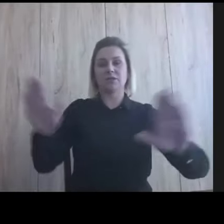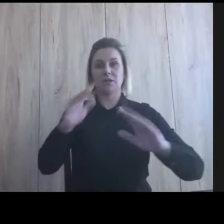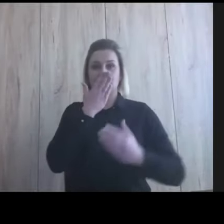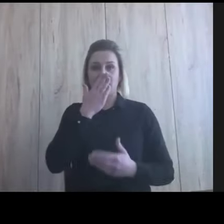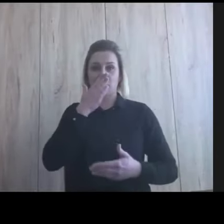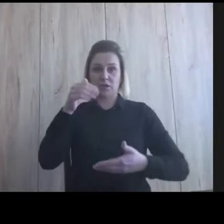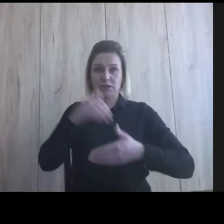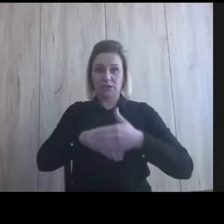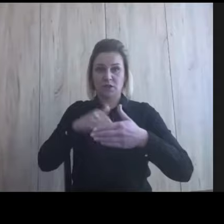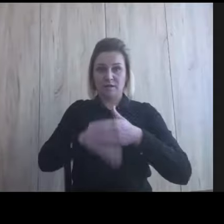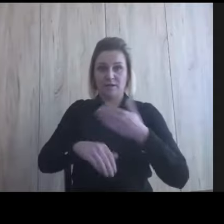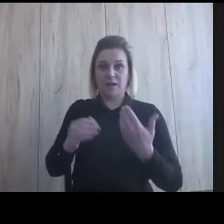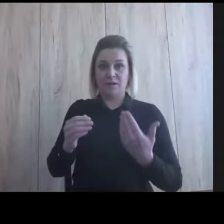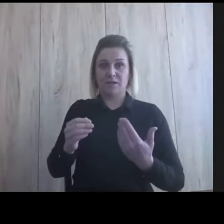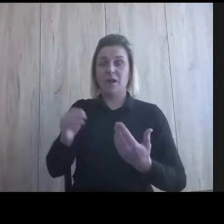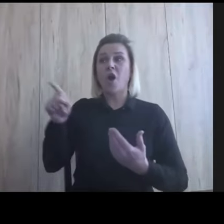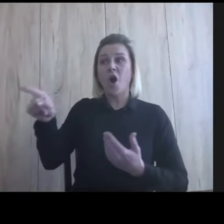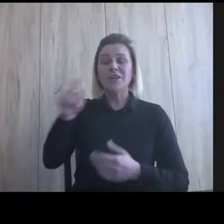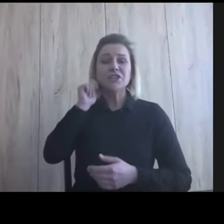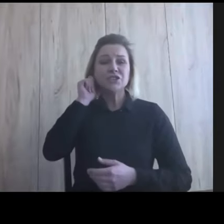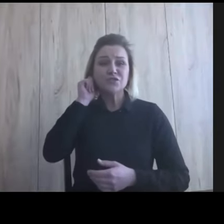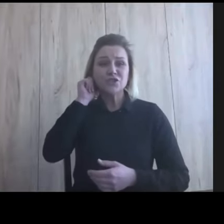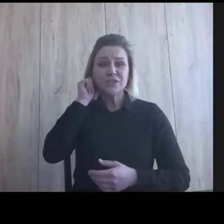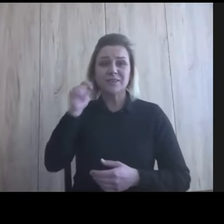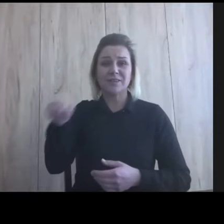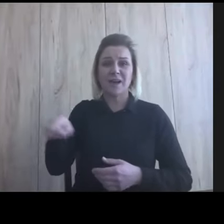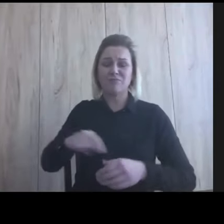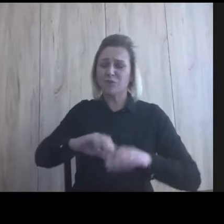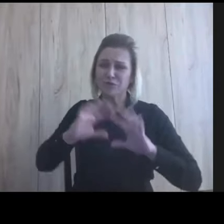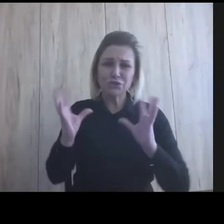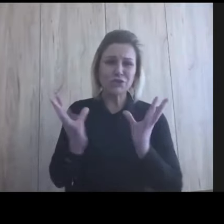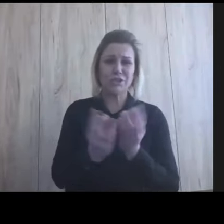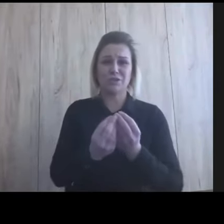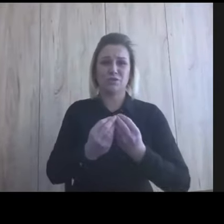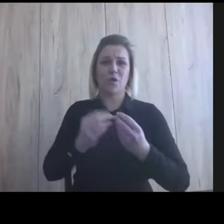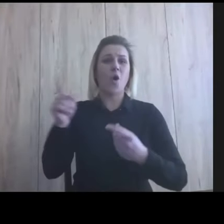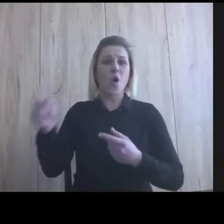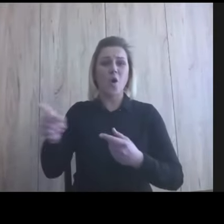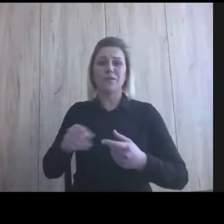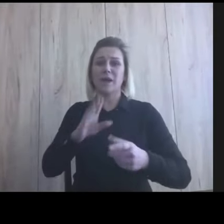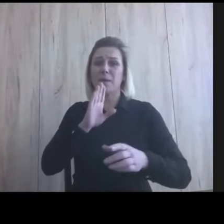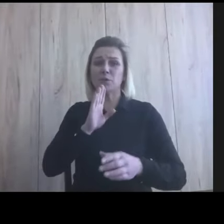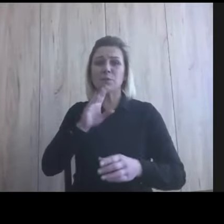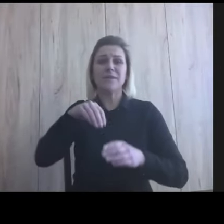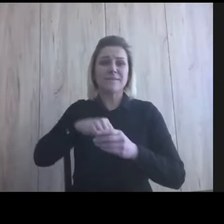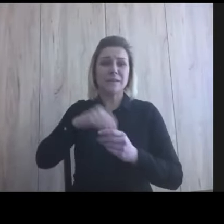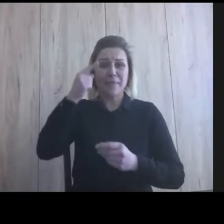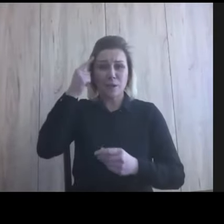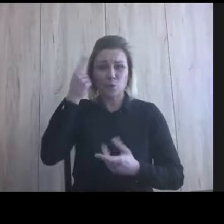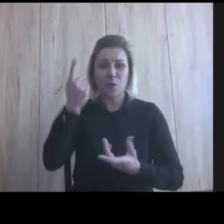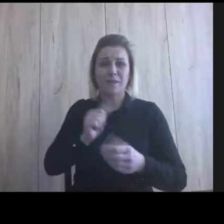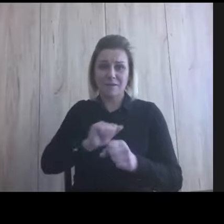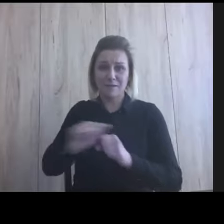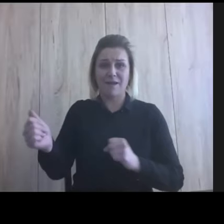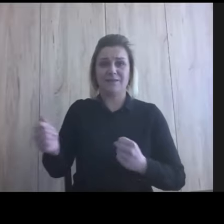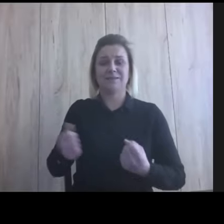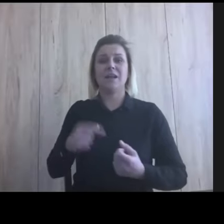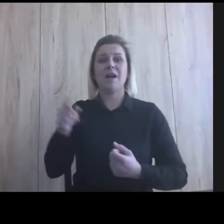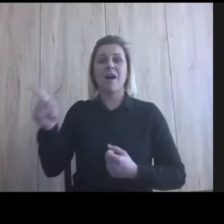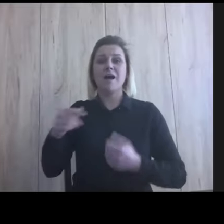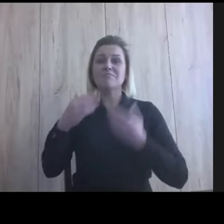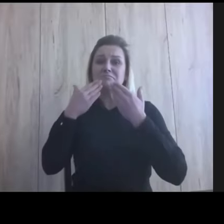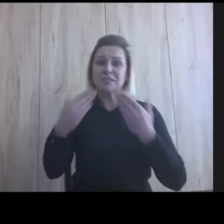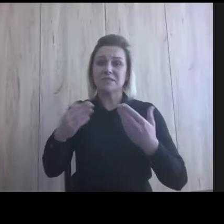dziewczynkę, która zrobiła wszystko, naprawdę wszystko, więc znalazła się w normie intelektualnej dzięki